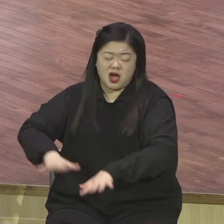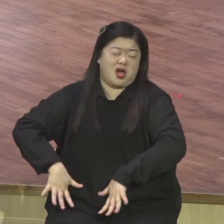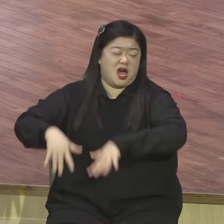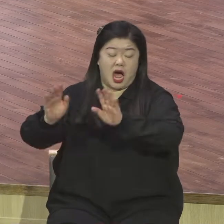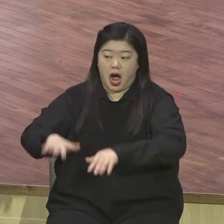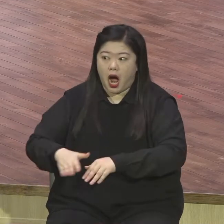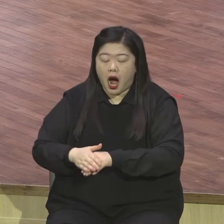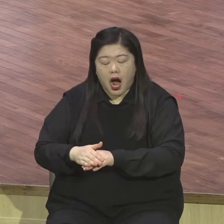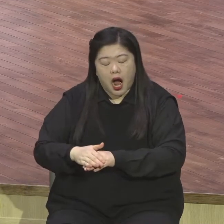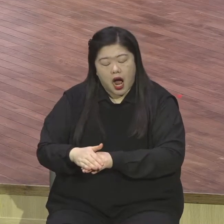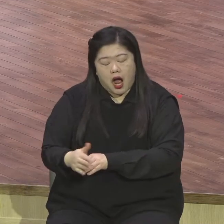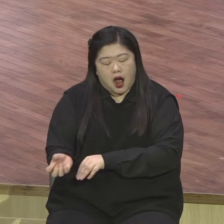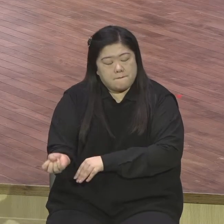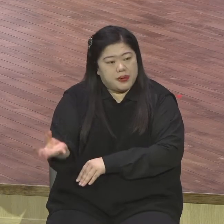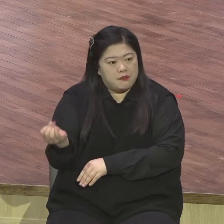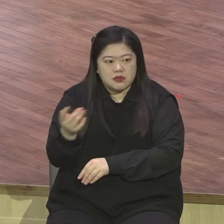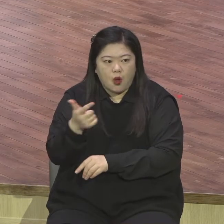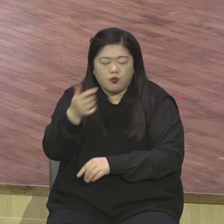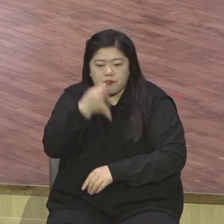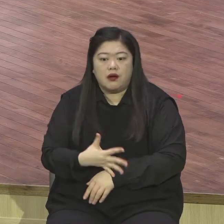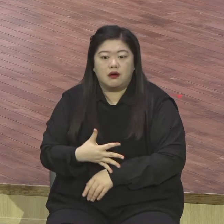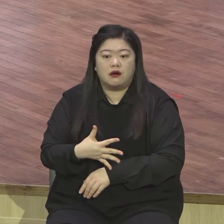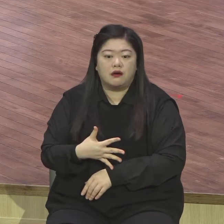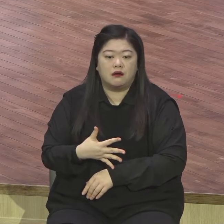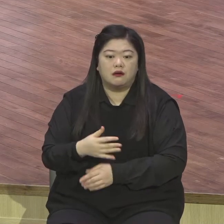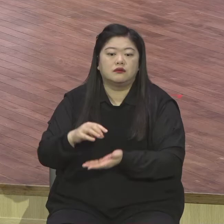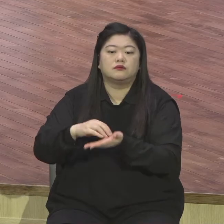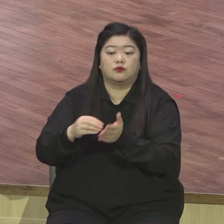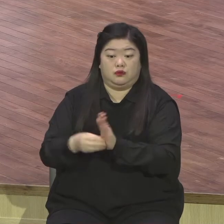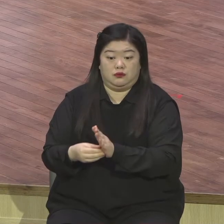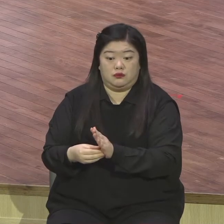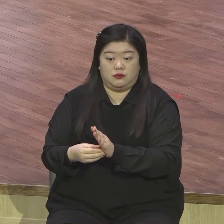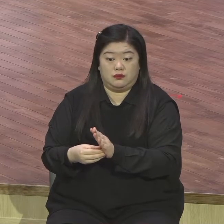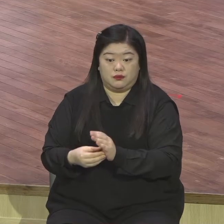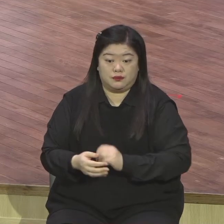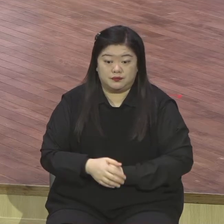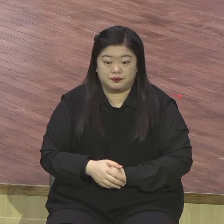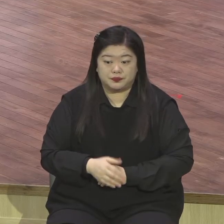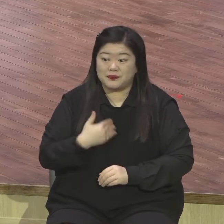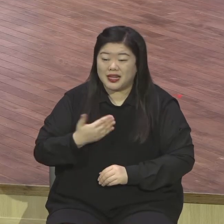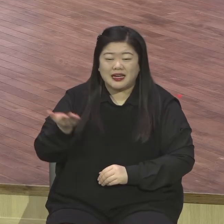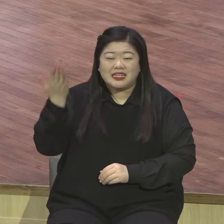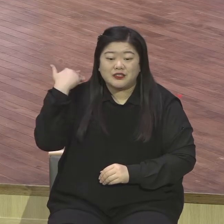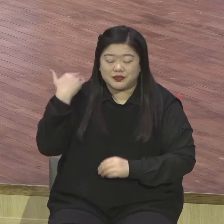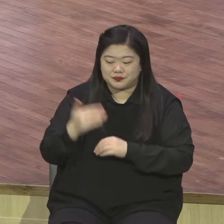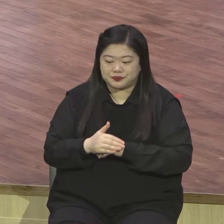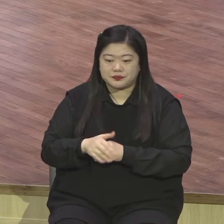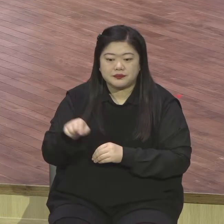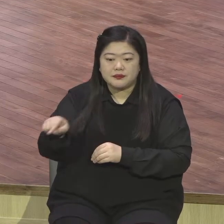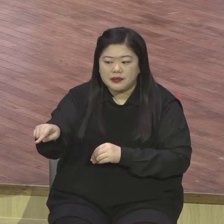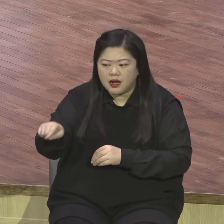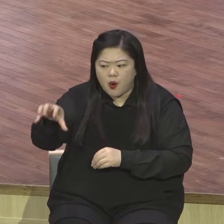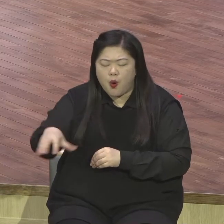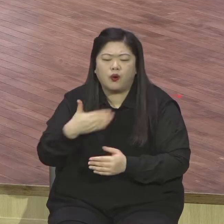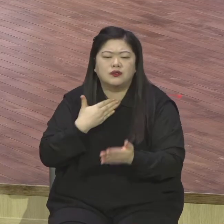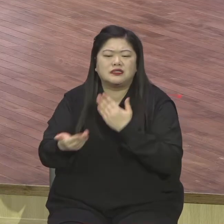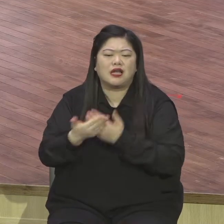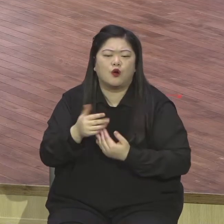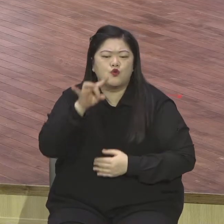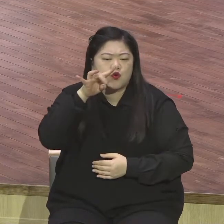돌풍이 몰아쳤어요. 제가 전에 말씀드렸잖아요. 저도 당해봤어요. 딱 이 자리에 갈릴리를 그렇게